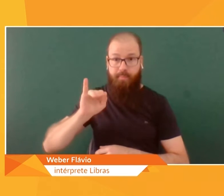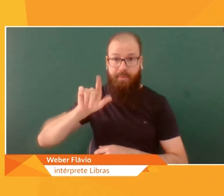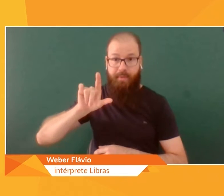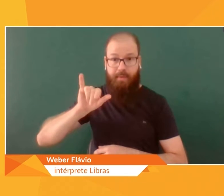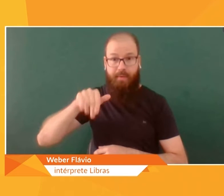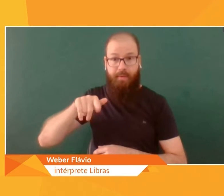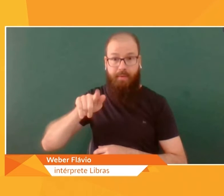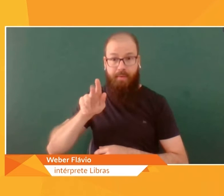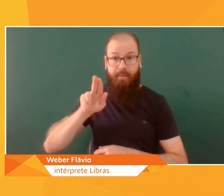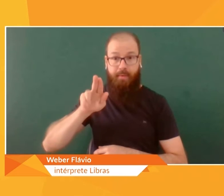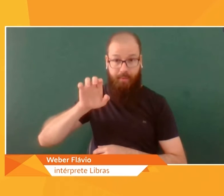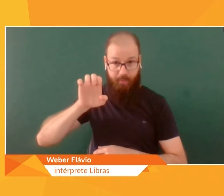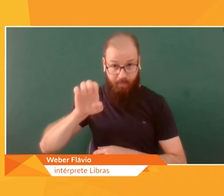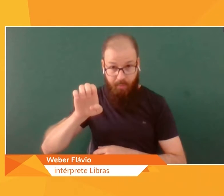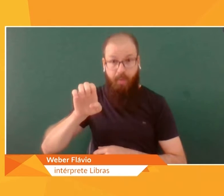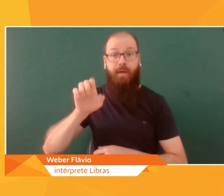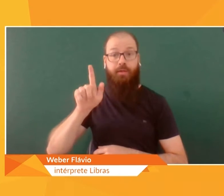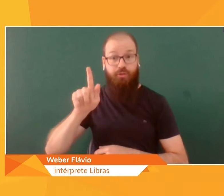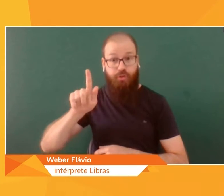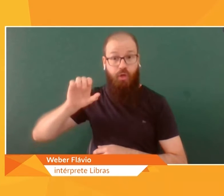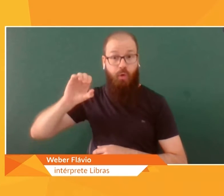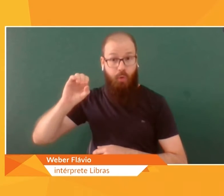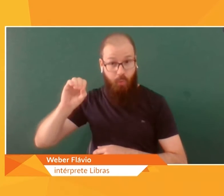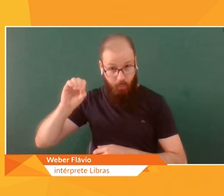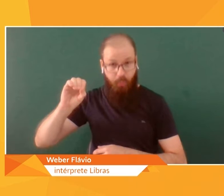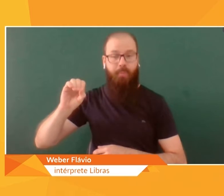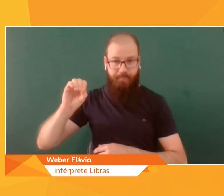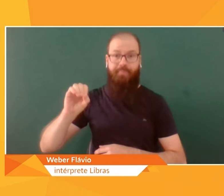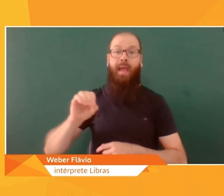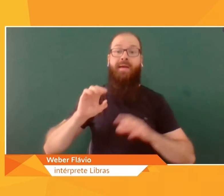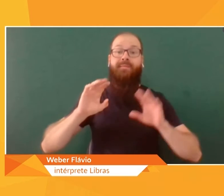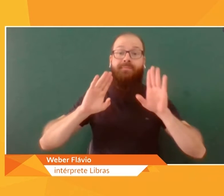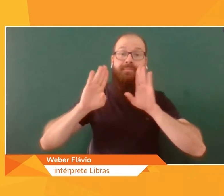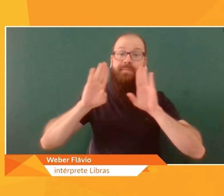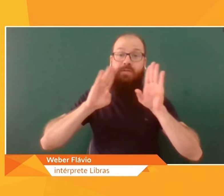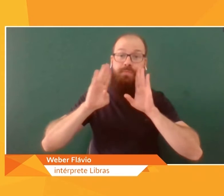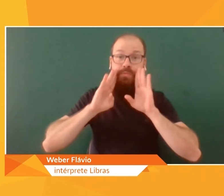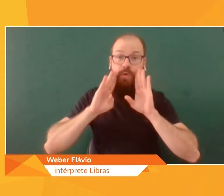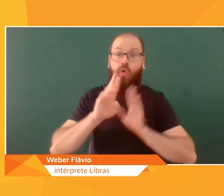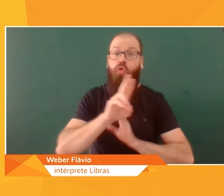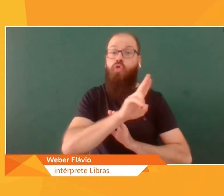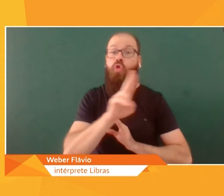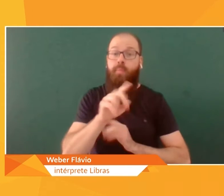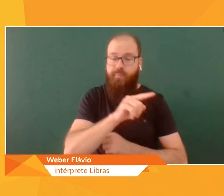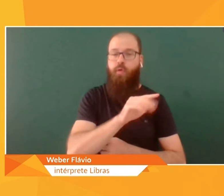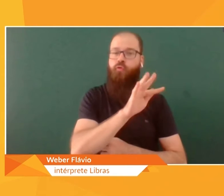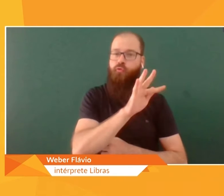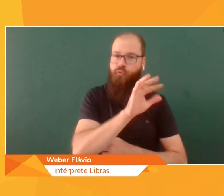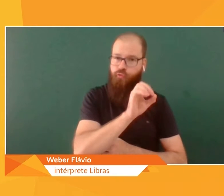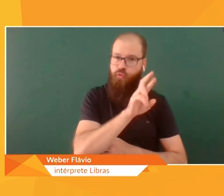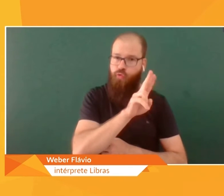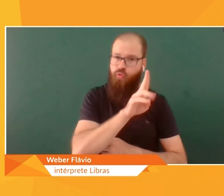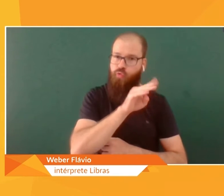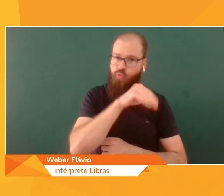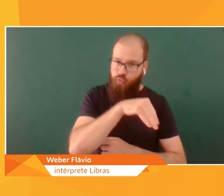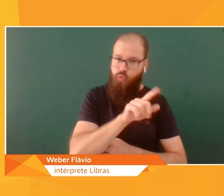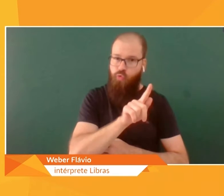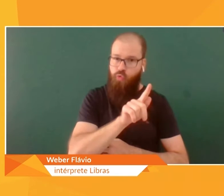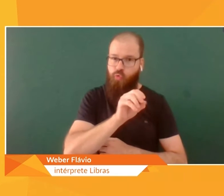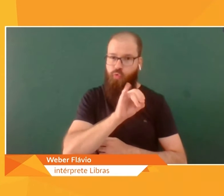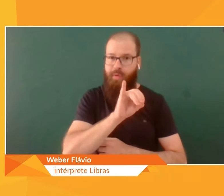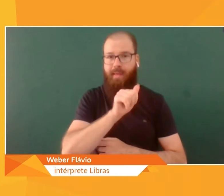Arroba fórum bilíngue go. E no Facebook, o nosso nome lá está Fórum Goiano em Defesa da Escola